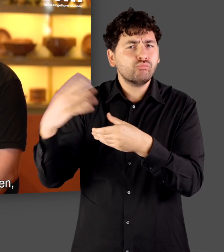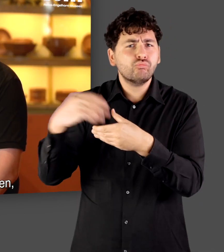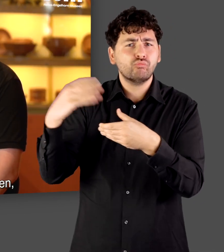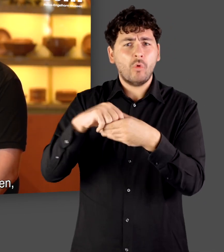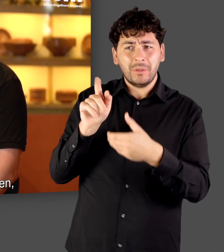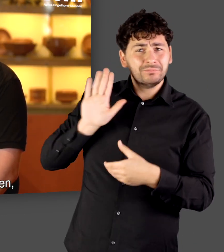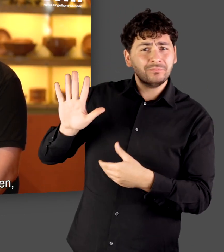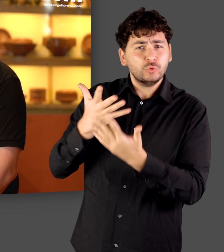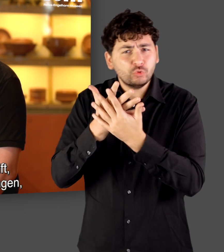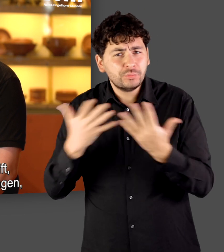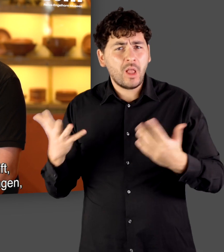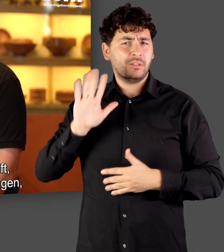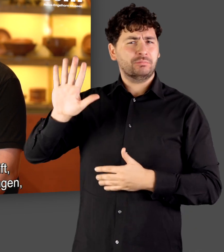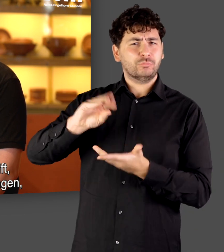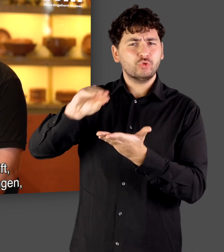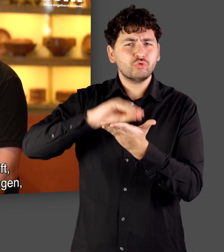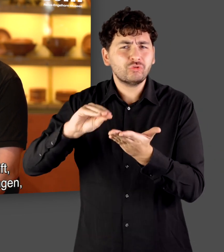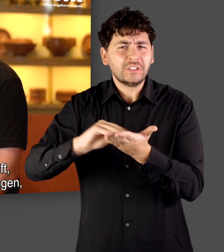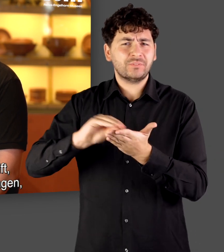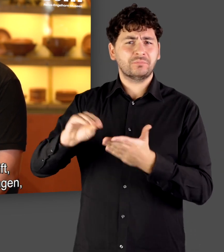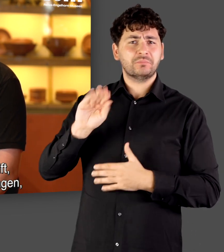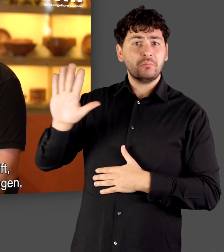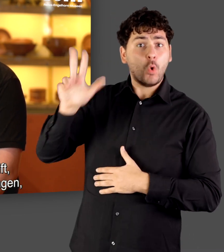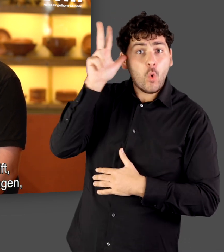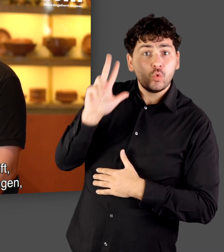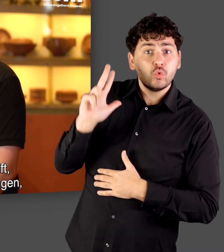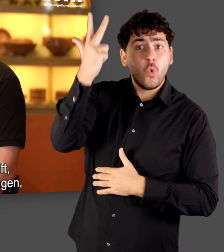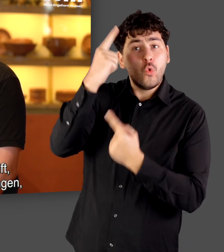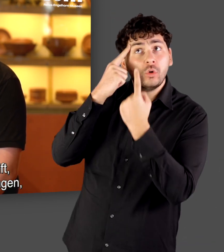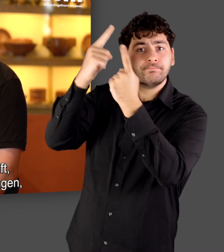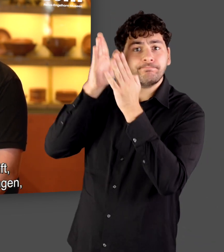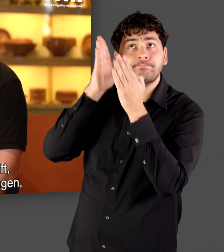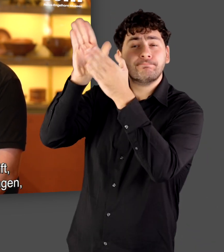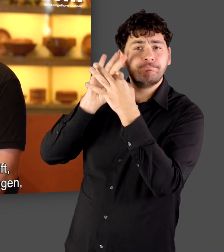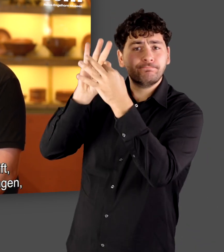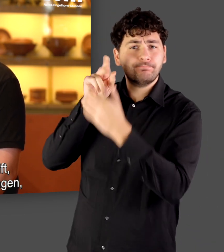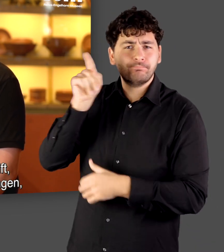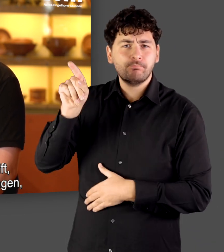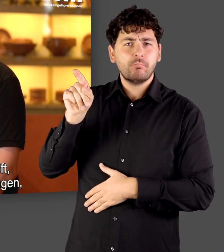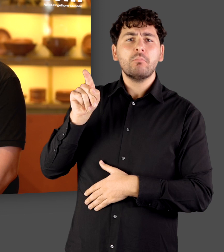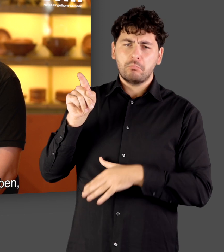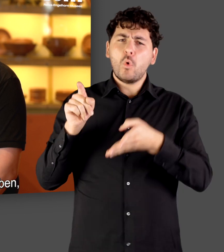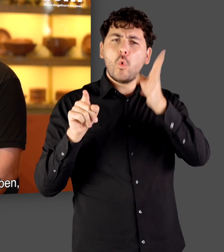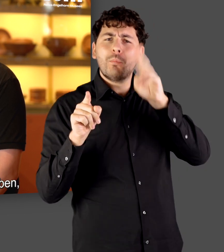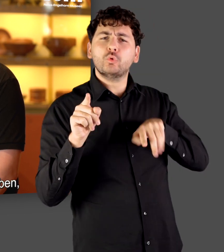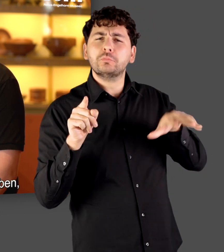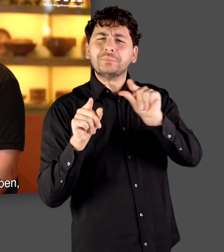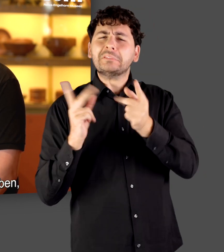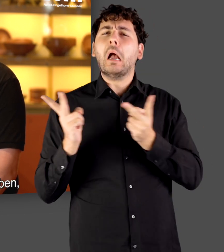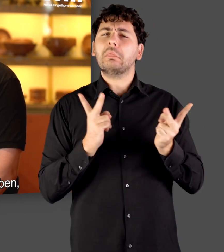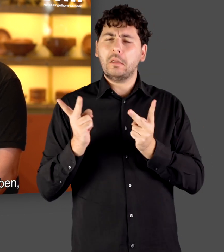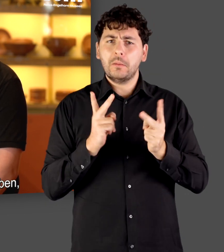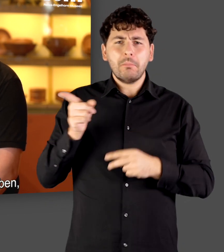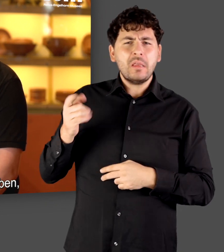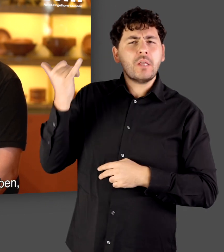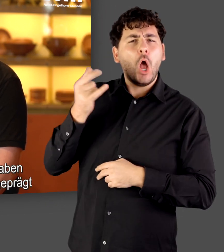des Römischen Reichs waren, die aber ihre Sprache, ihre Schrift, zum Teil auch ihre Göttervorstellungen, die sich aber auch mit den Römischen